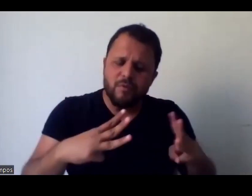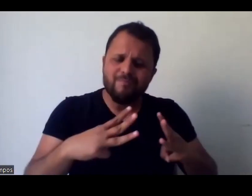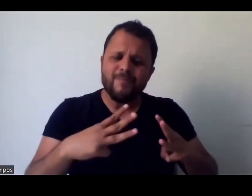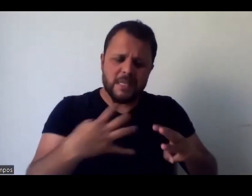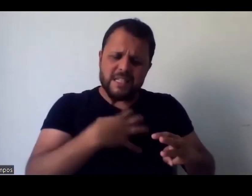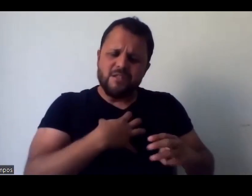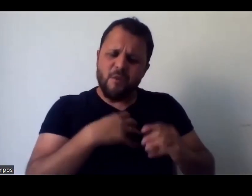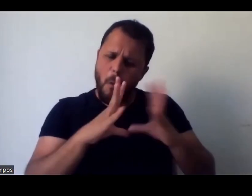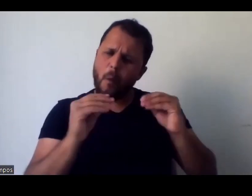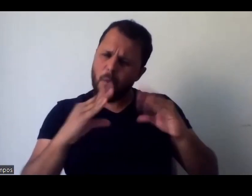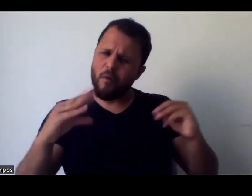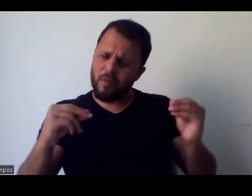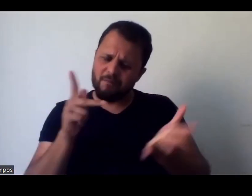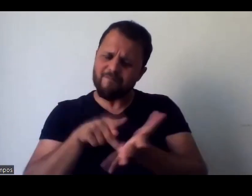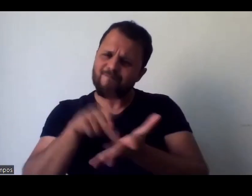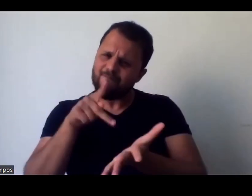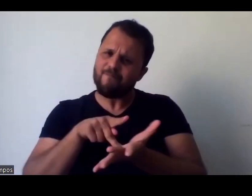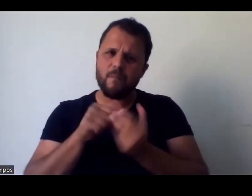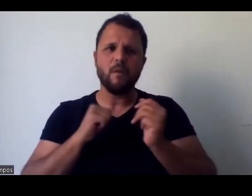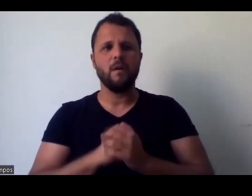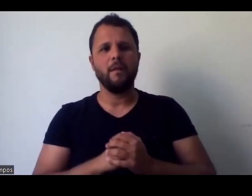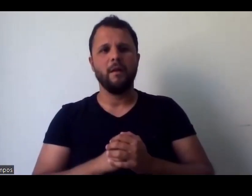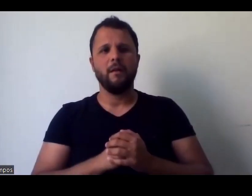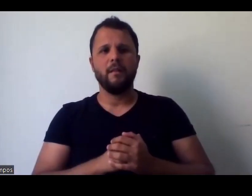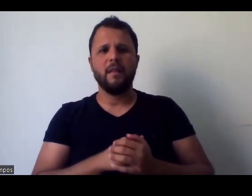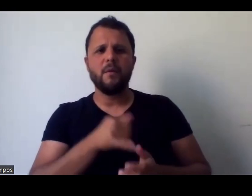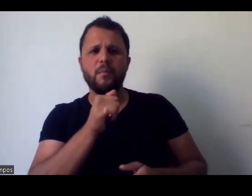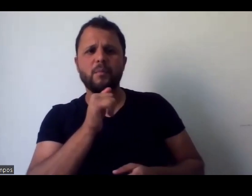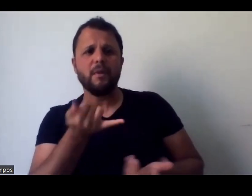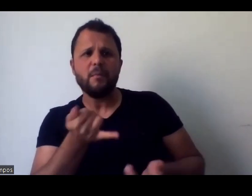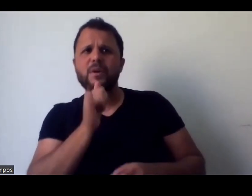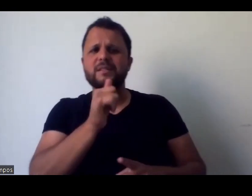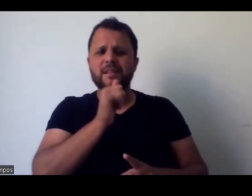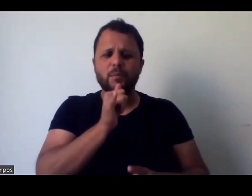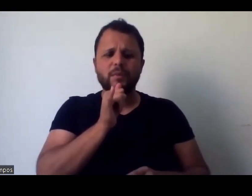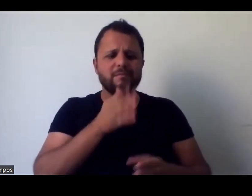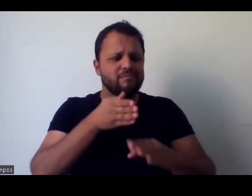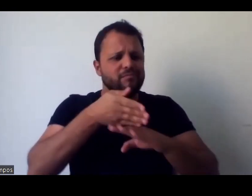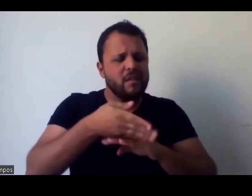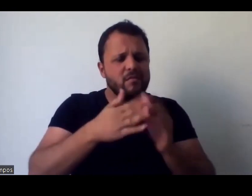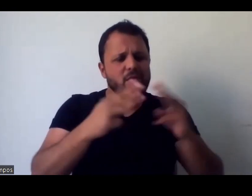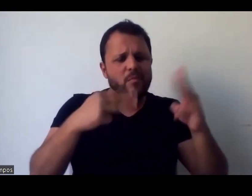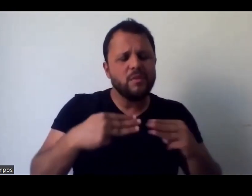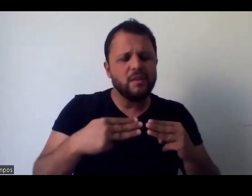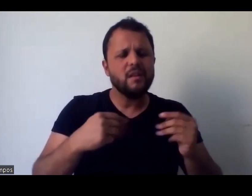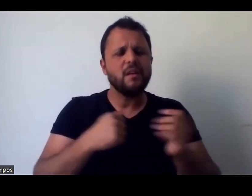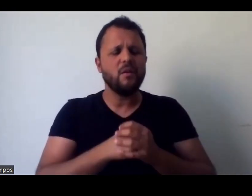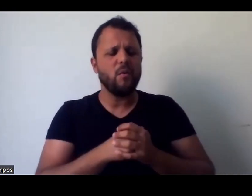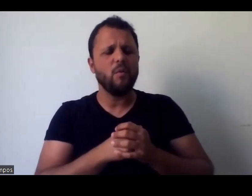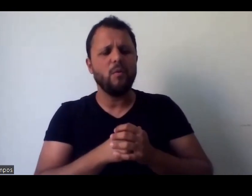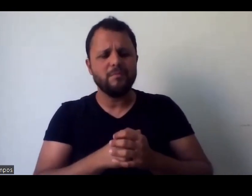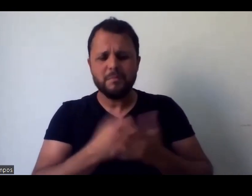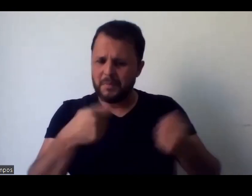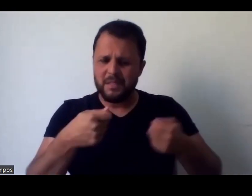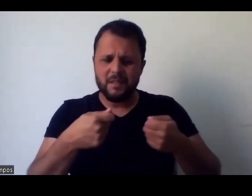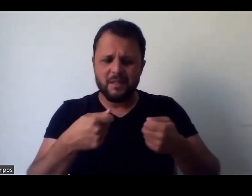de ficar lá, martelando na cabeça, né? O que falta mais pra esse